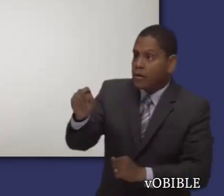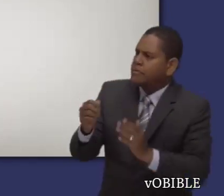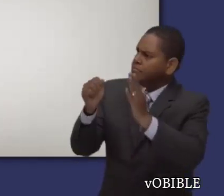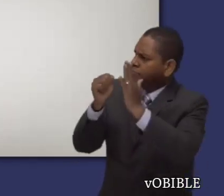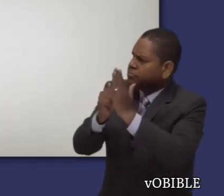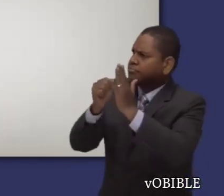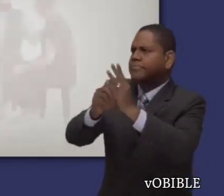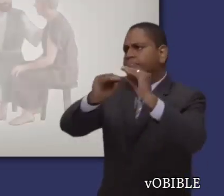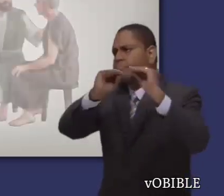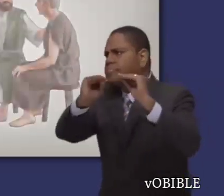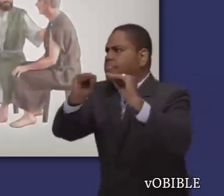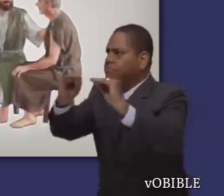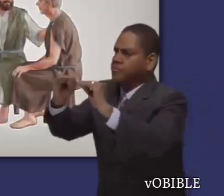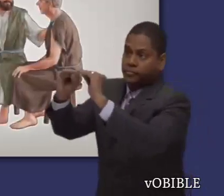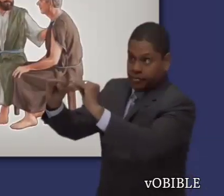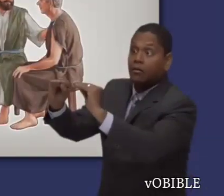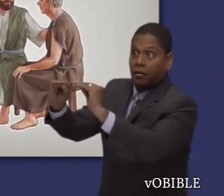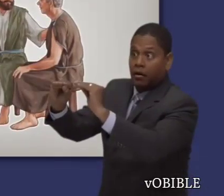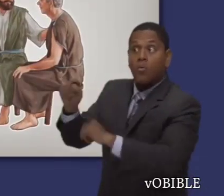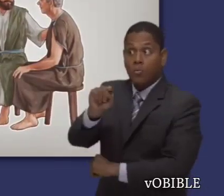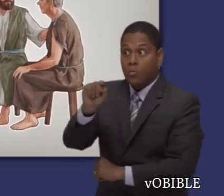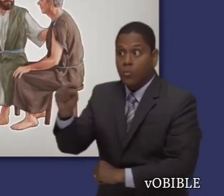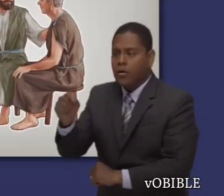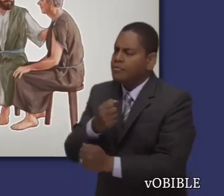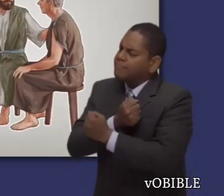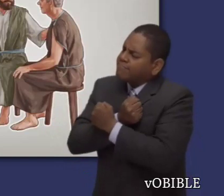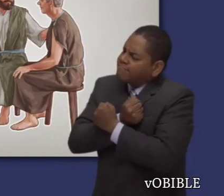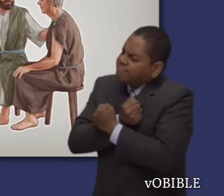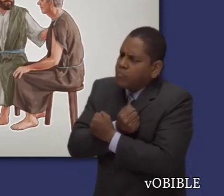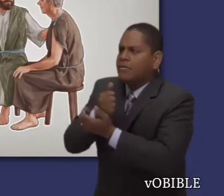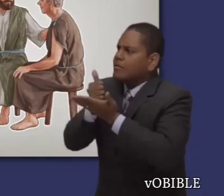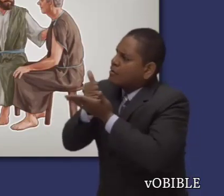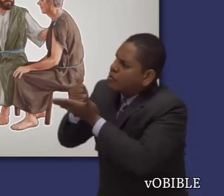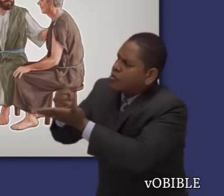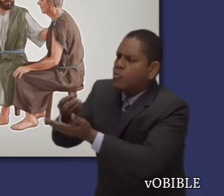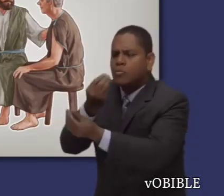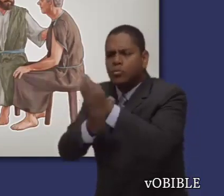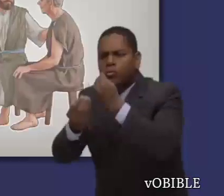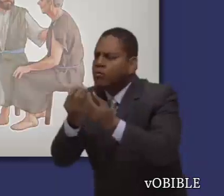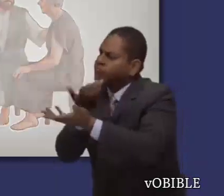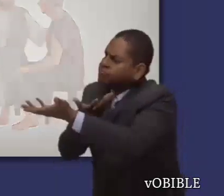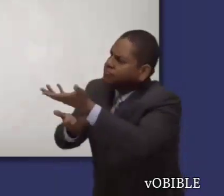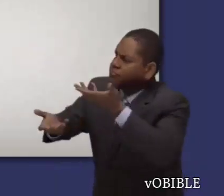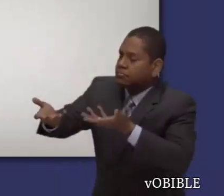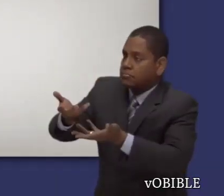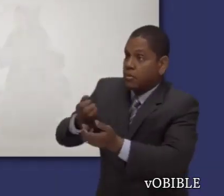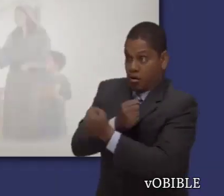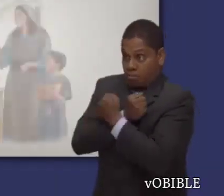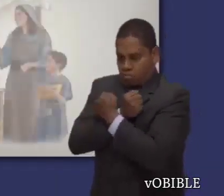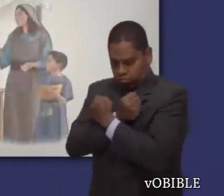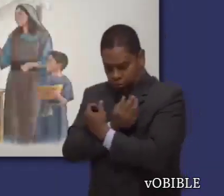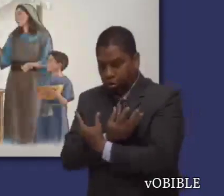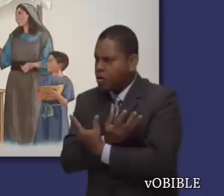Por ejemplo, Juan vuelve a destacar que los cristianos necesitan amarse unos a otros. También